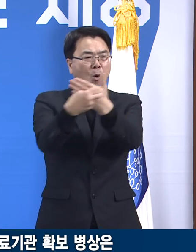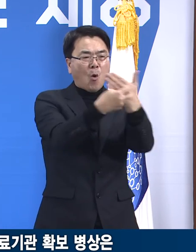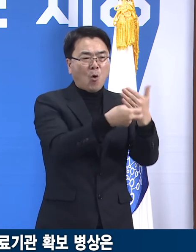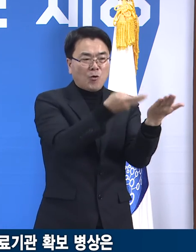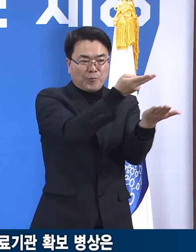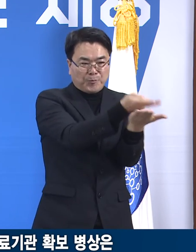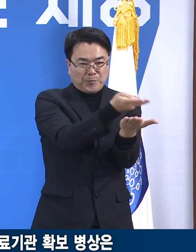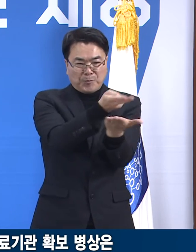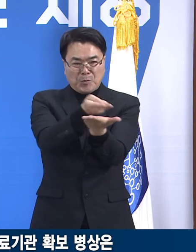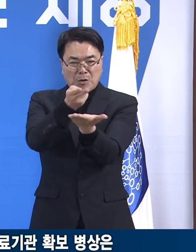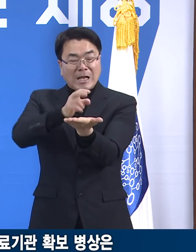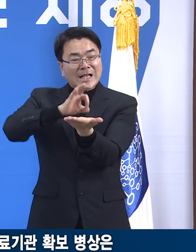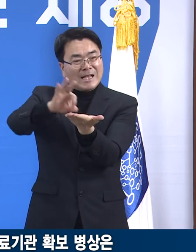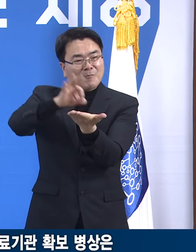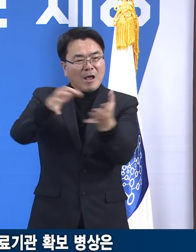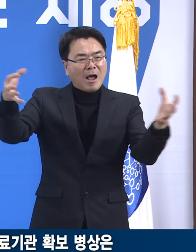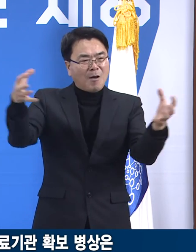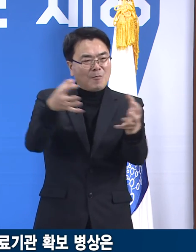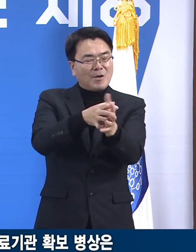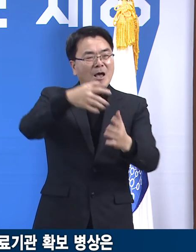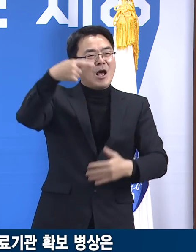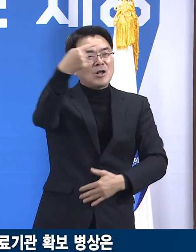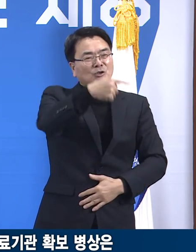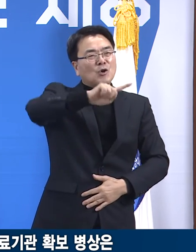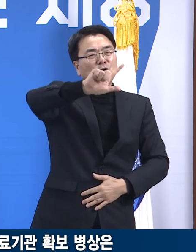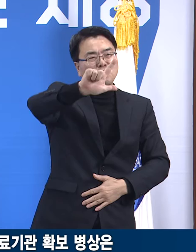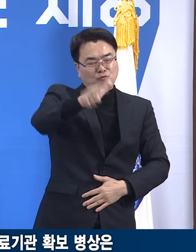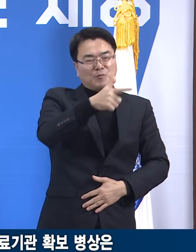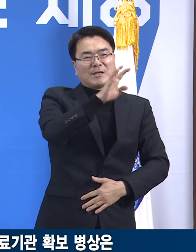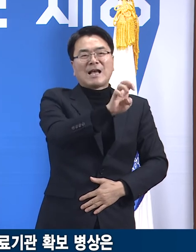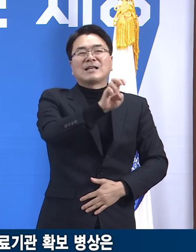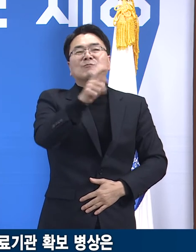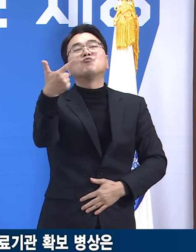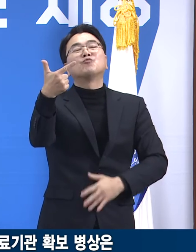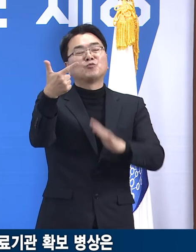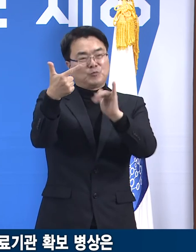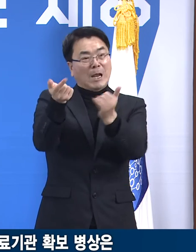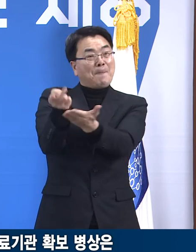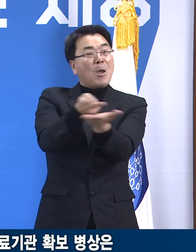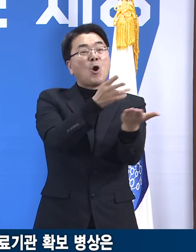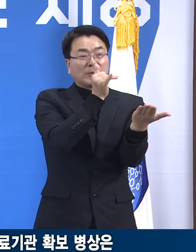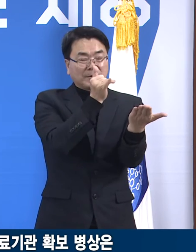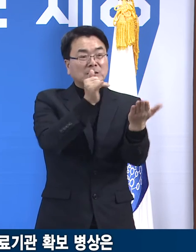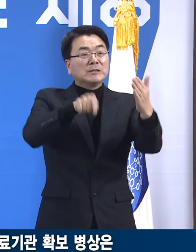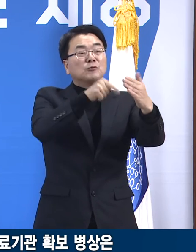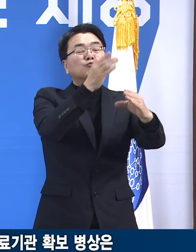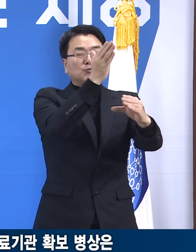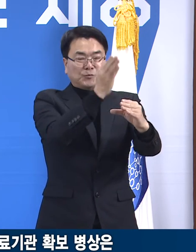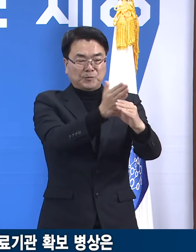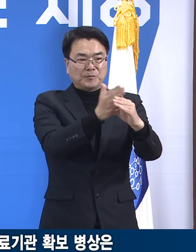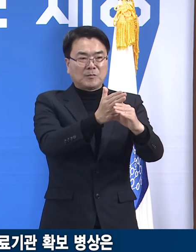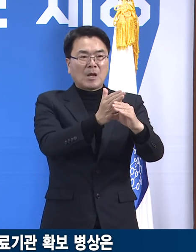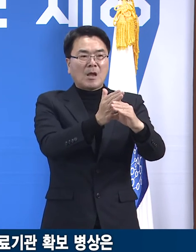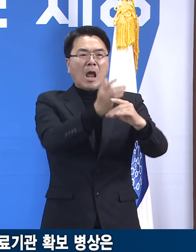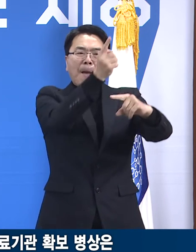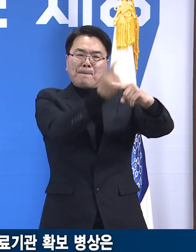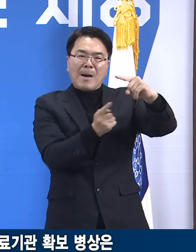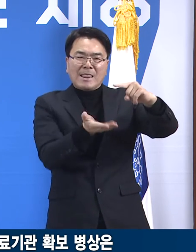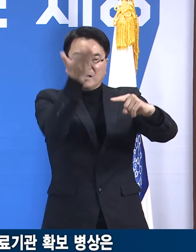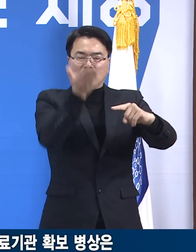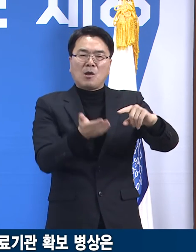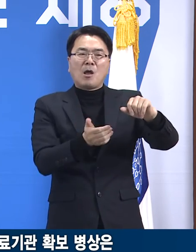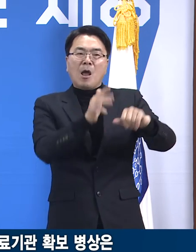병상은 총 1,646개입니다. 현재 병상 가동률은 53.5